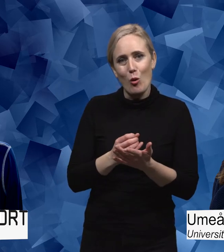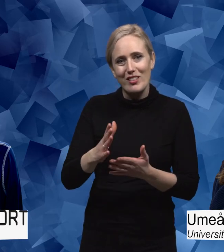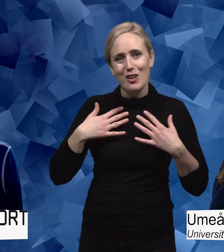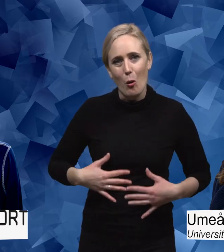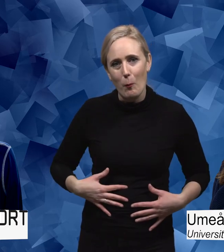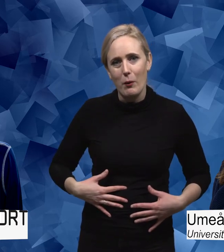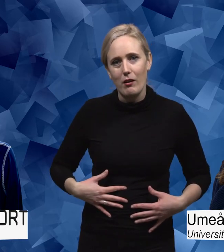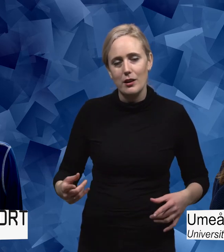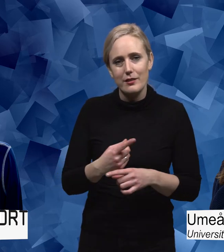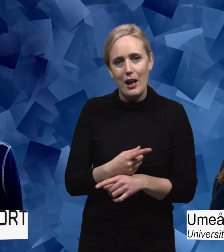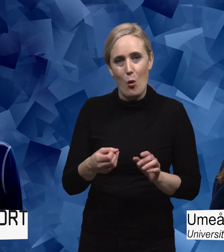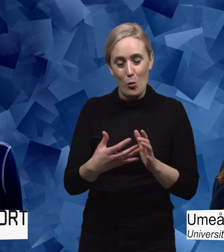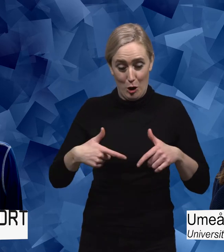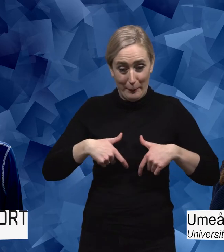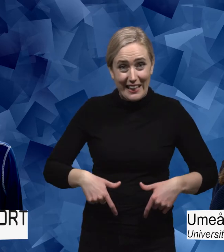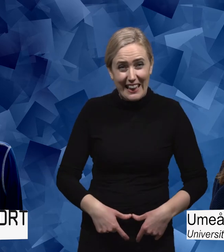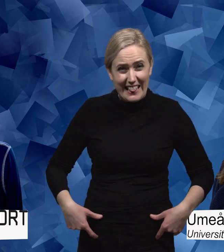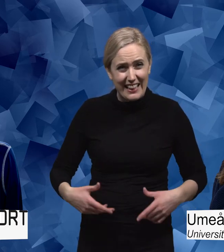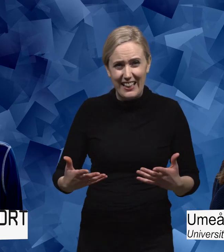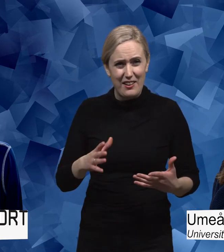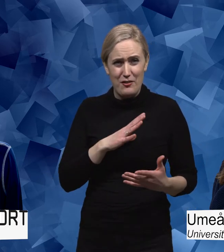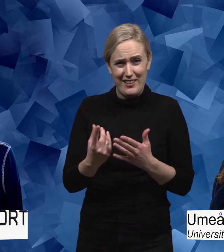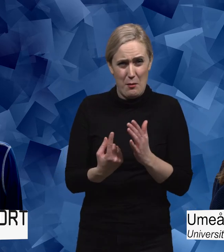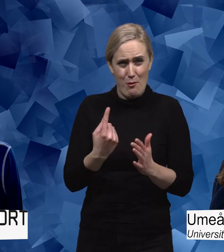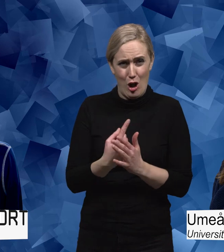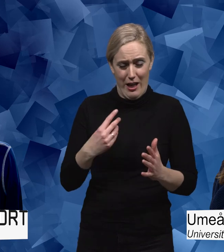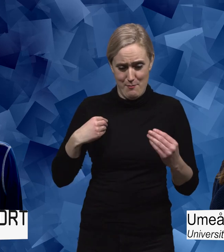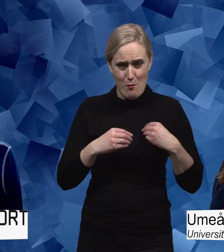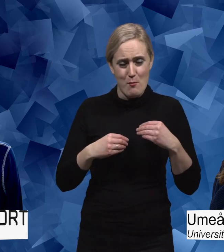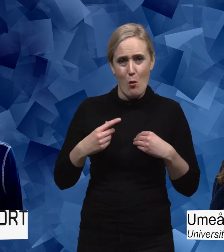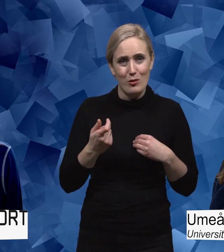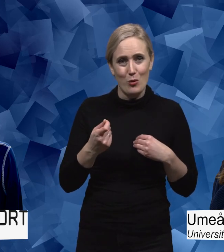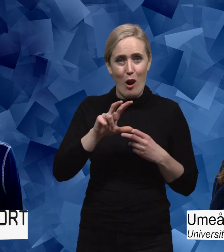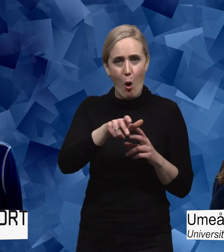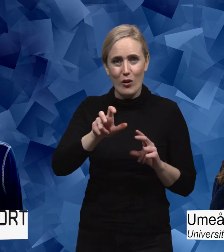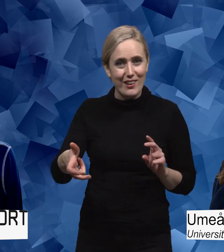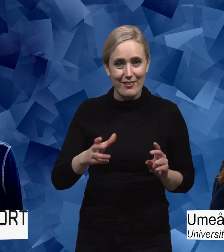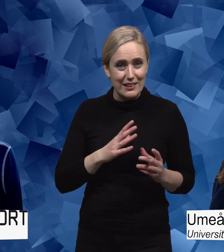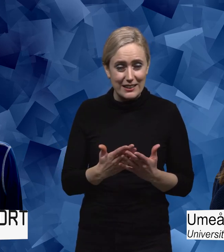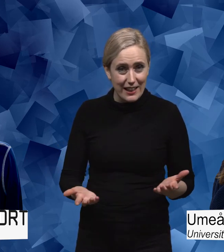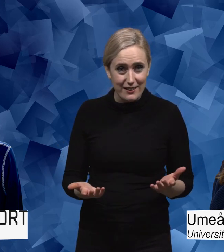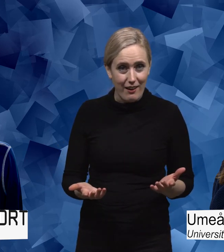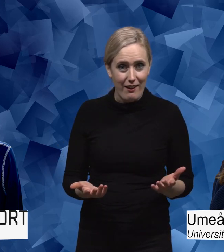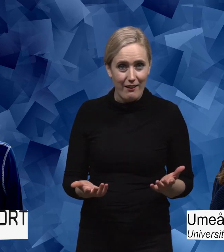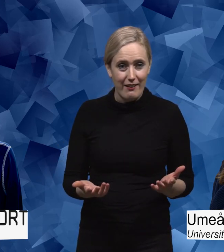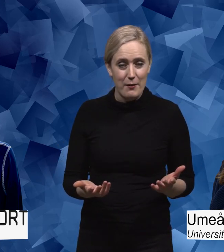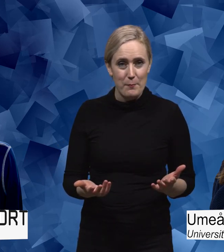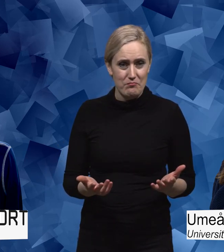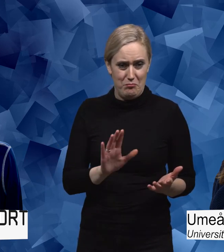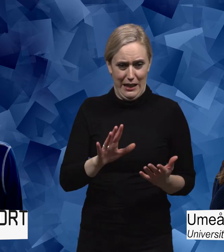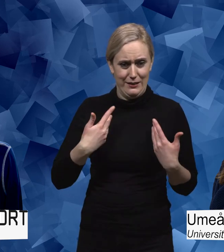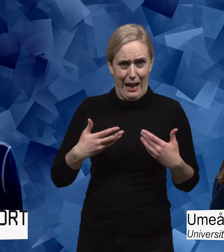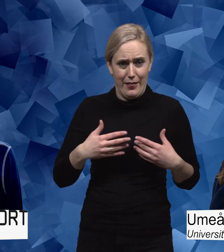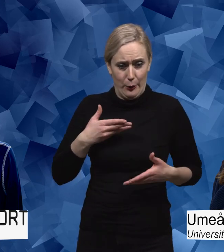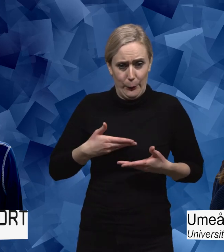Där var det ju det här med bikinin och hur stora. Det fanns inga möjligheter att trycka några reklamlogotyper på deras